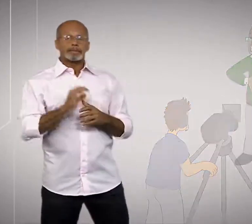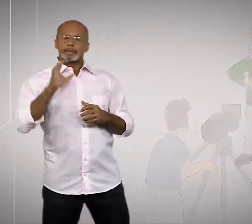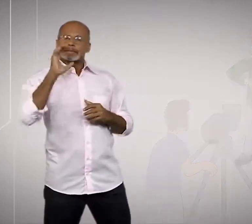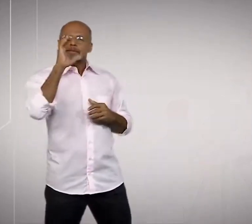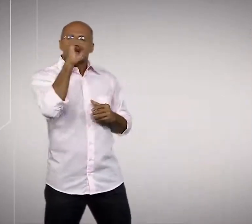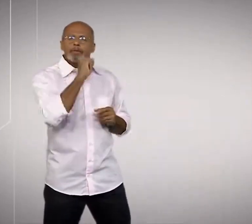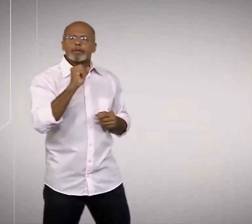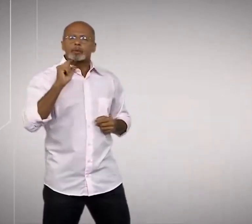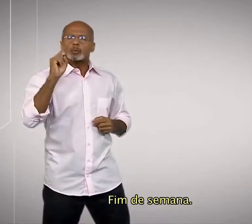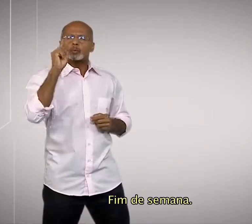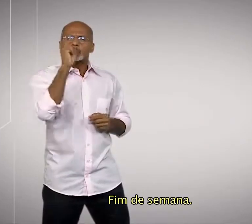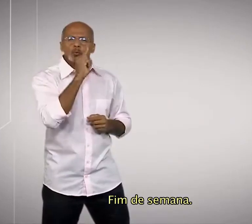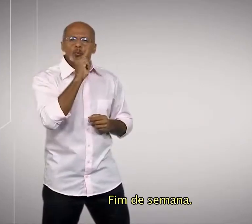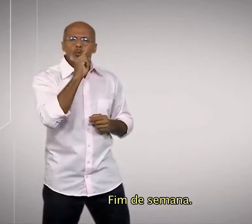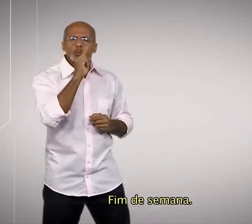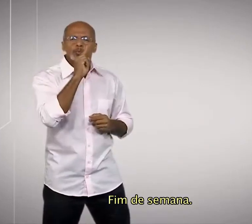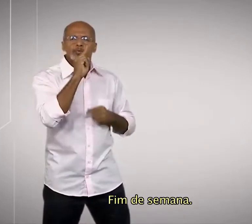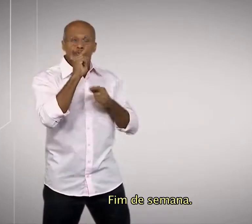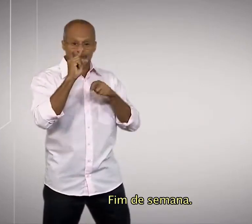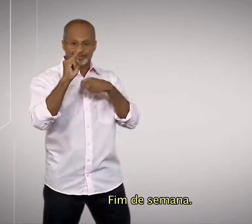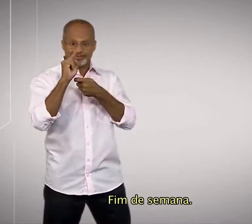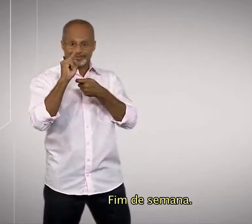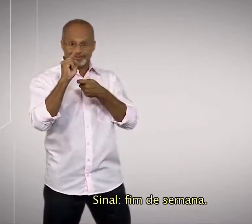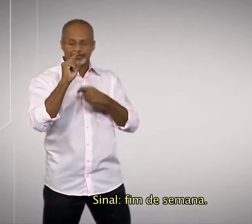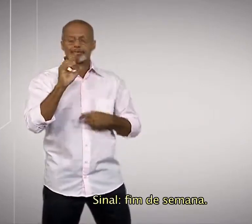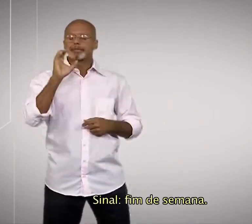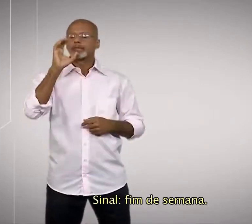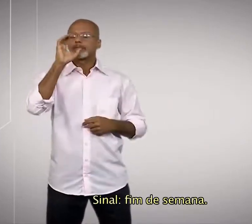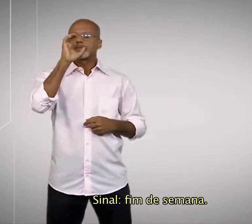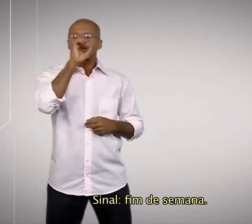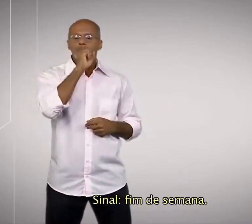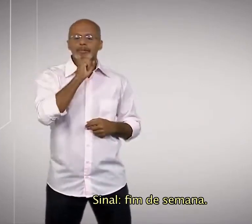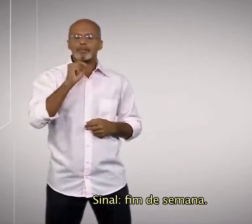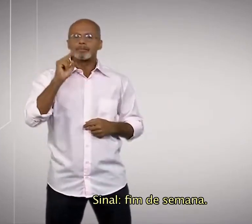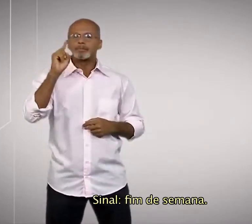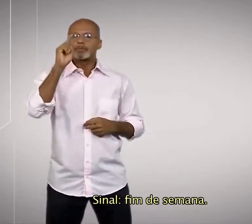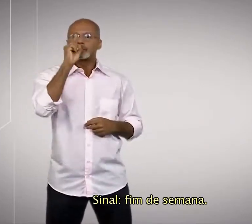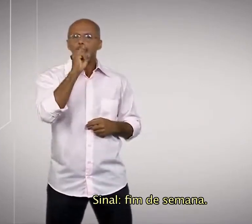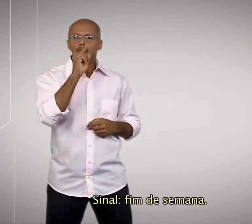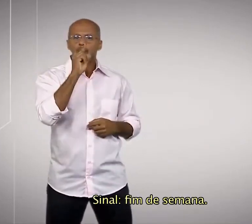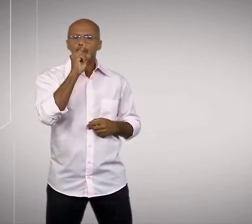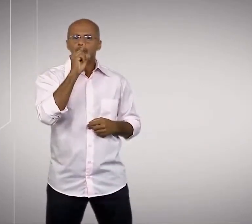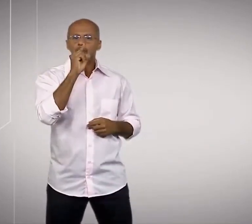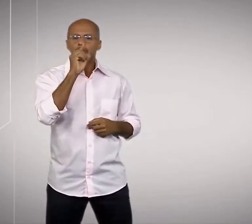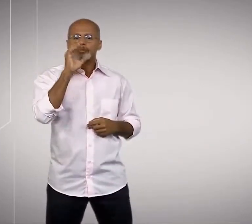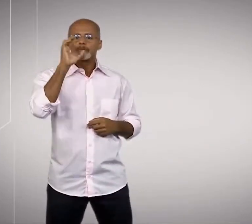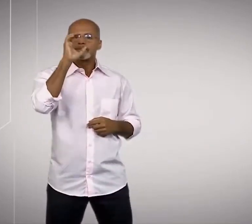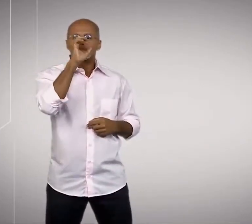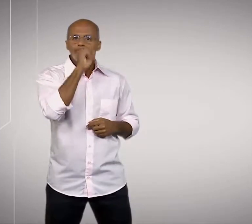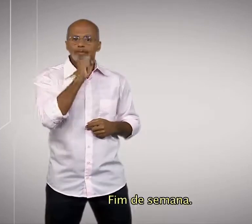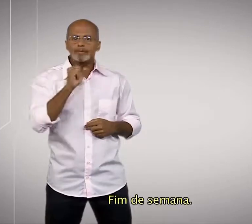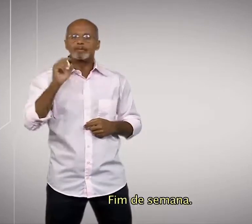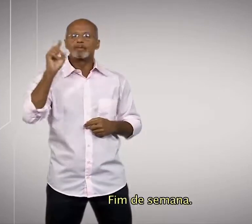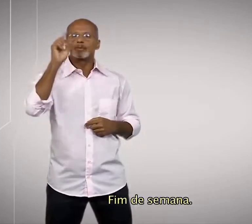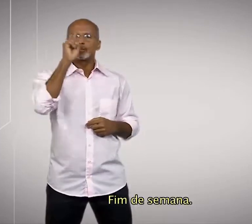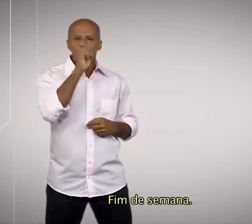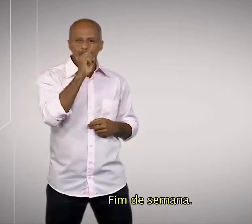Fim de semana. Sinal, fim de semana. Fim de semana.